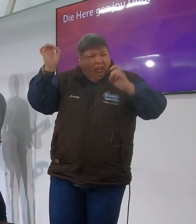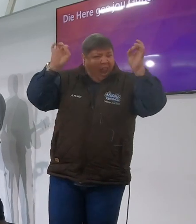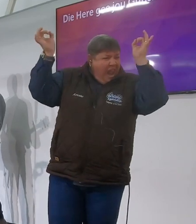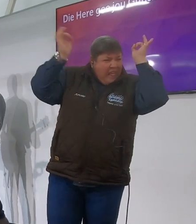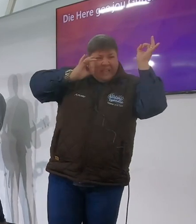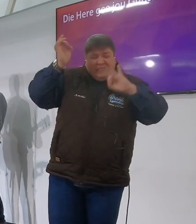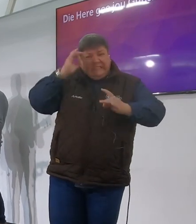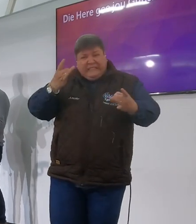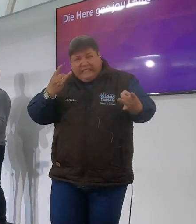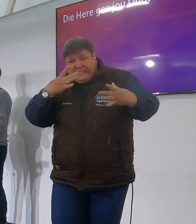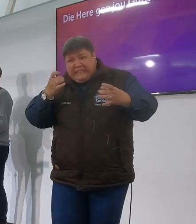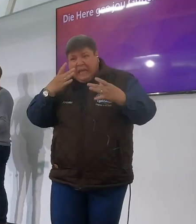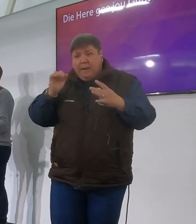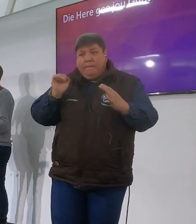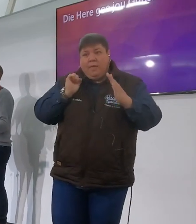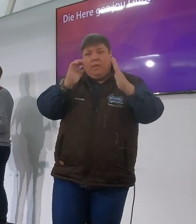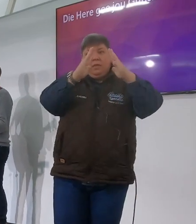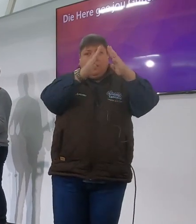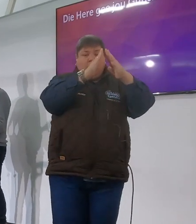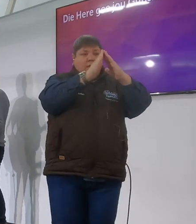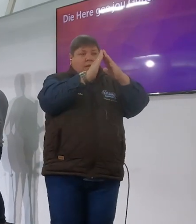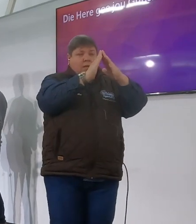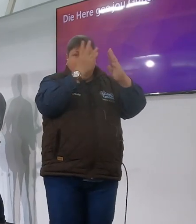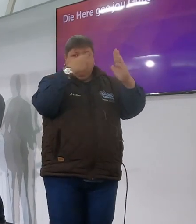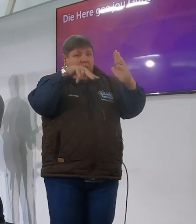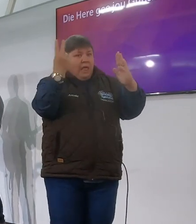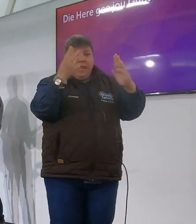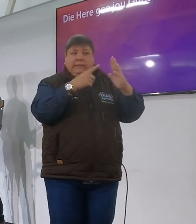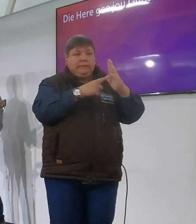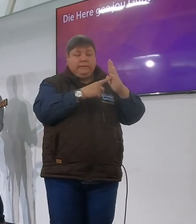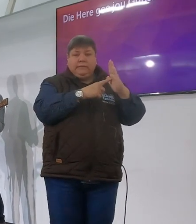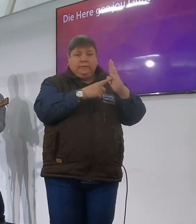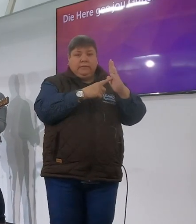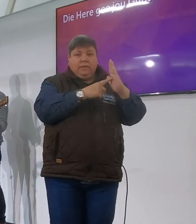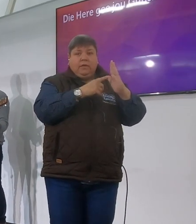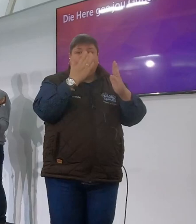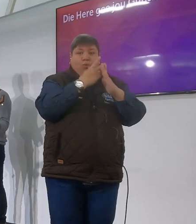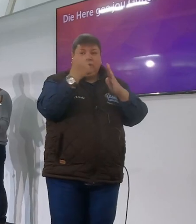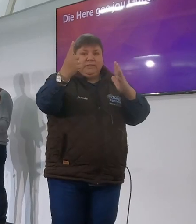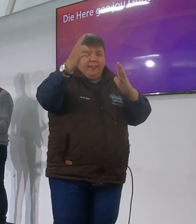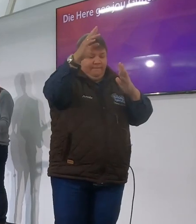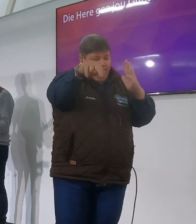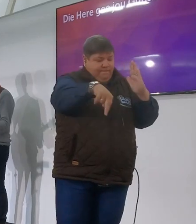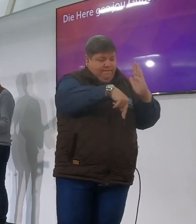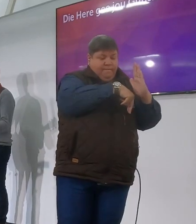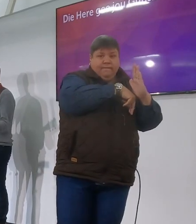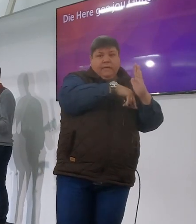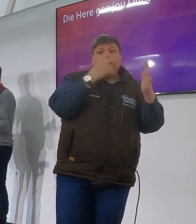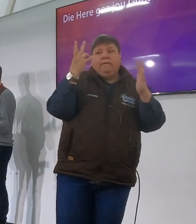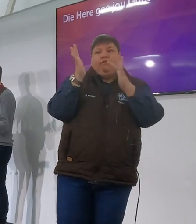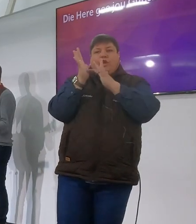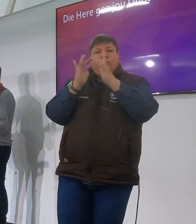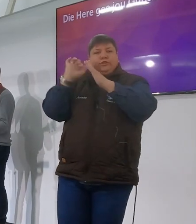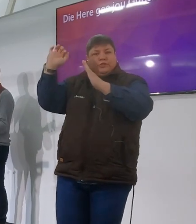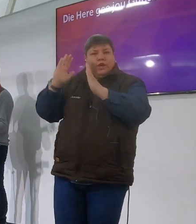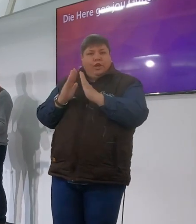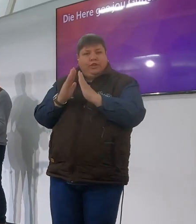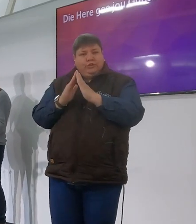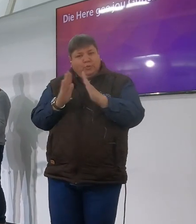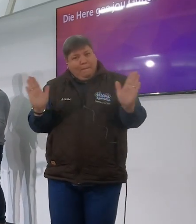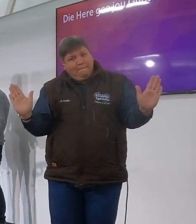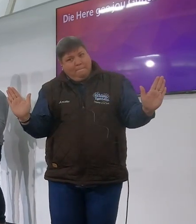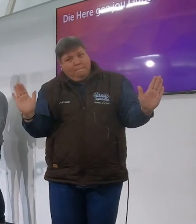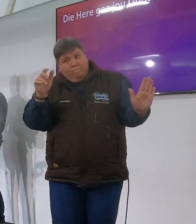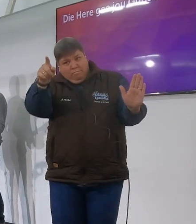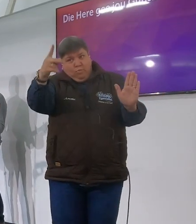jou verneel en my huis en dak gaan vir jou niks beteken tot jy nie onder hom inkom en het mag is dat jy vir oog en sê maar ek is een kind